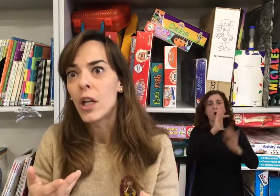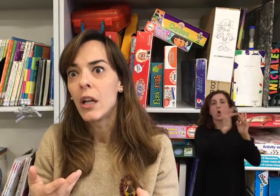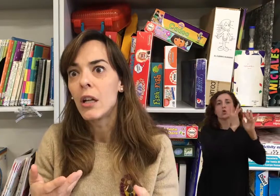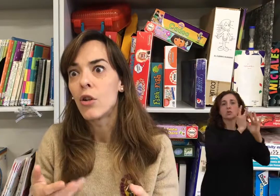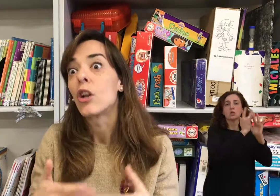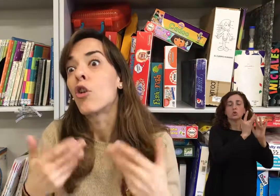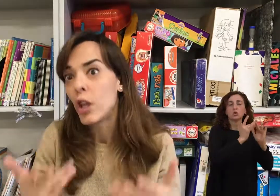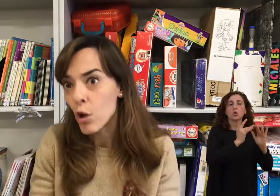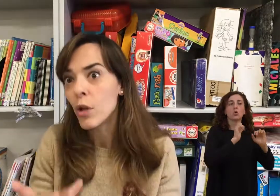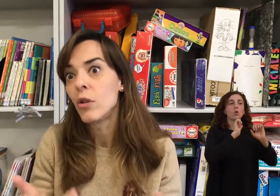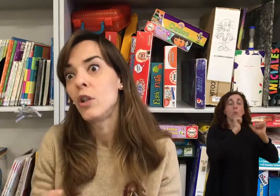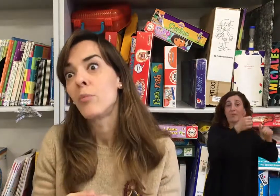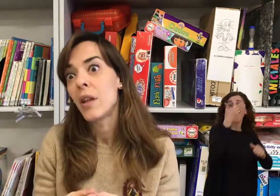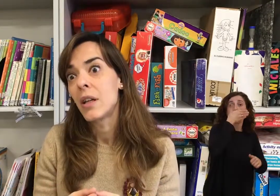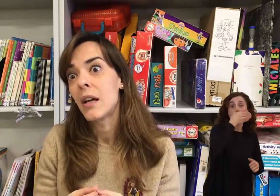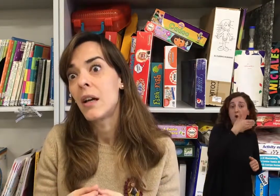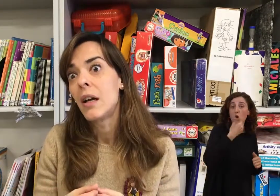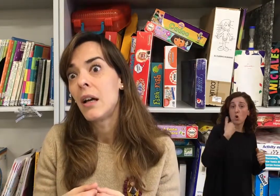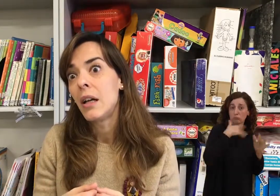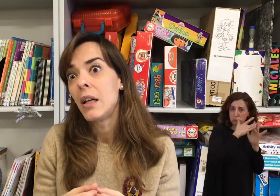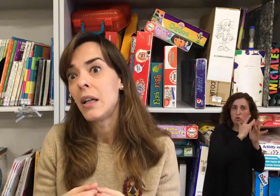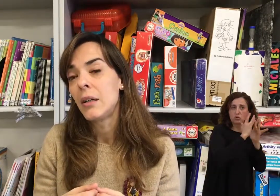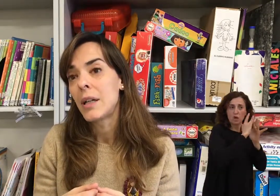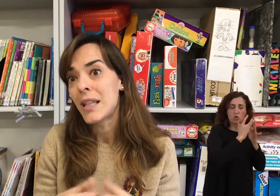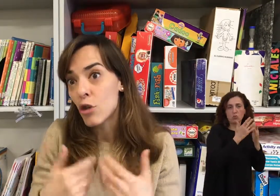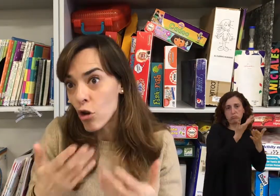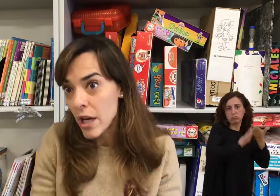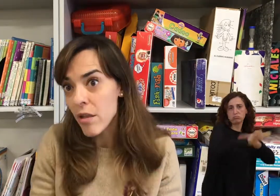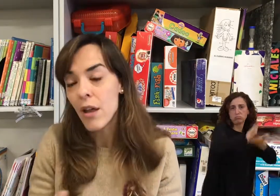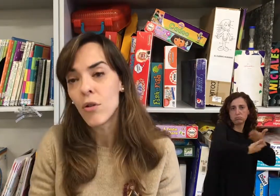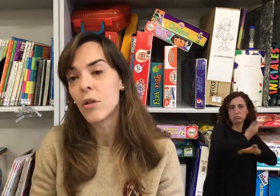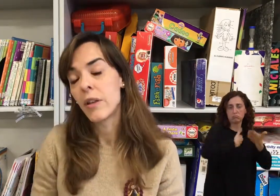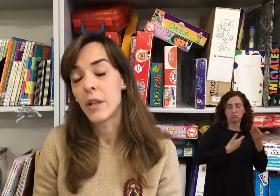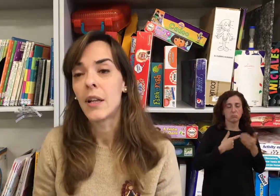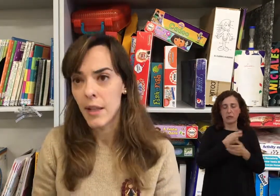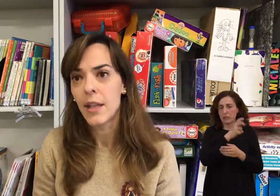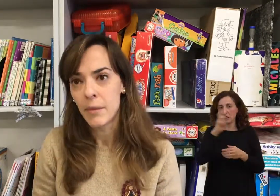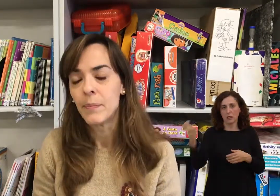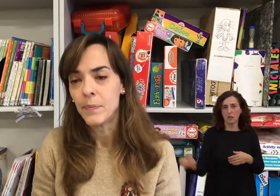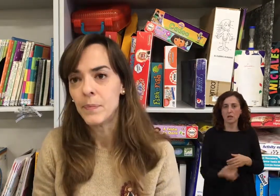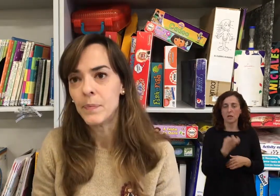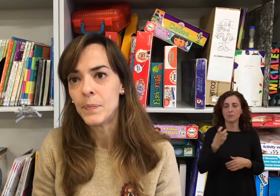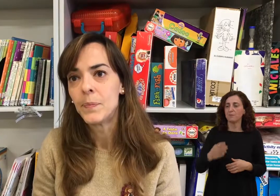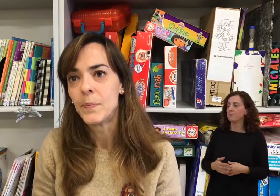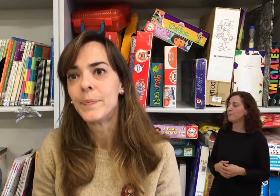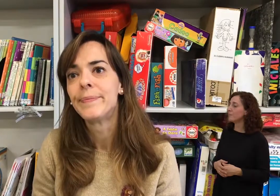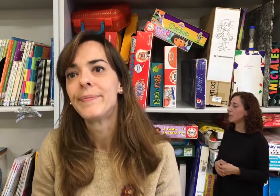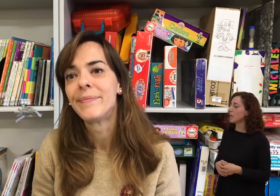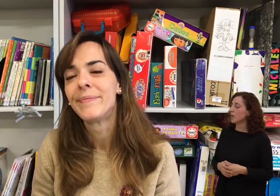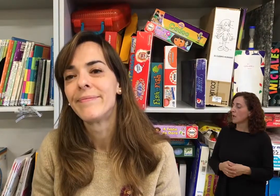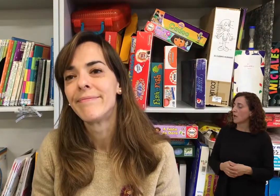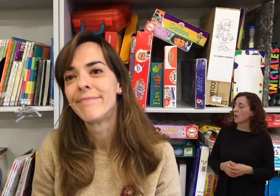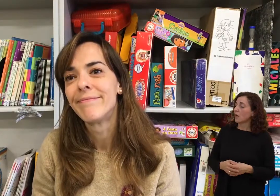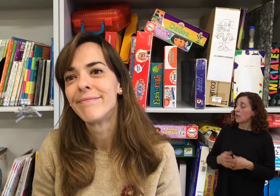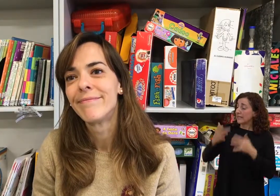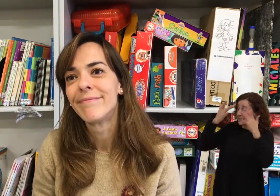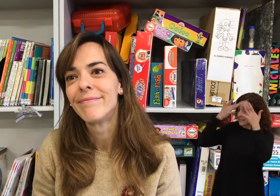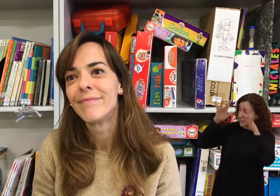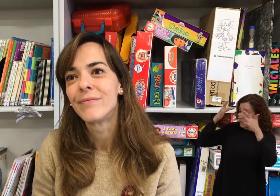el colegio cuando el niño empiece ya a estar escolarizado, etcétera, etcétera. Y por último, ¿es necesaria todavía la sensibilización